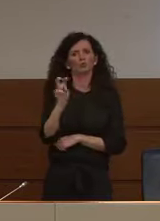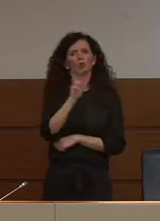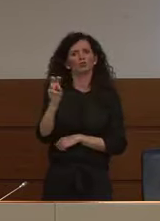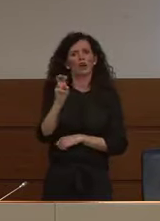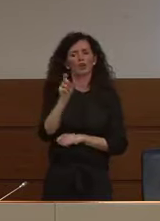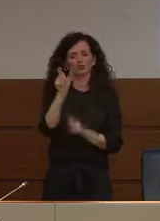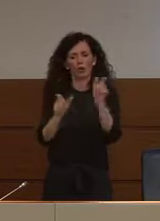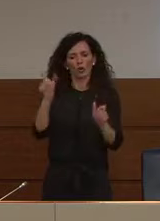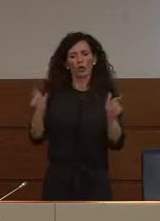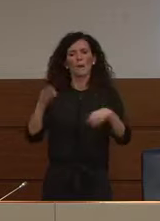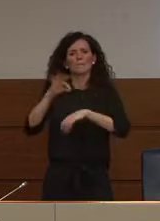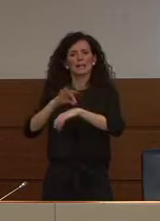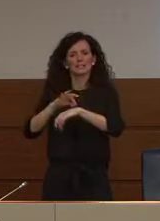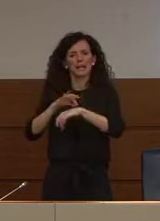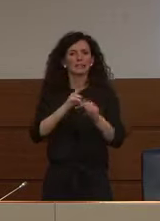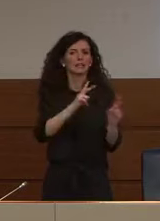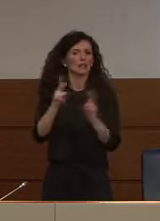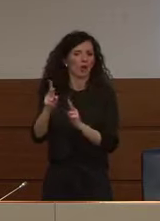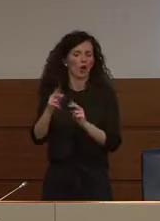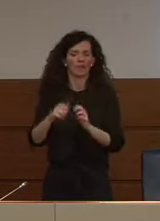pazienti ricoverati